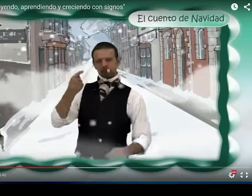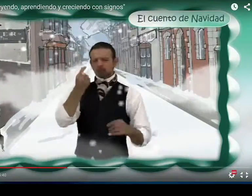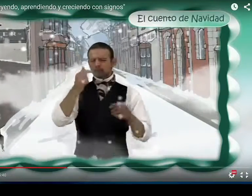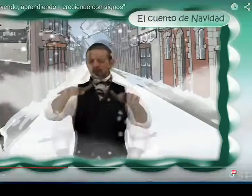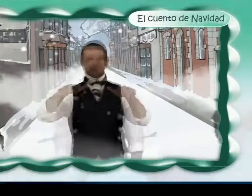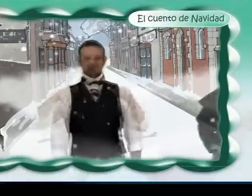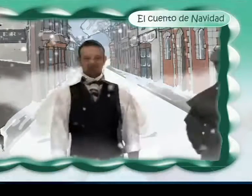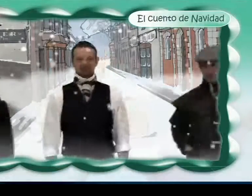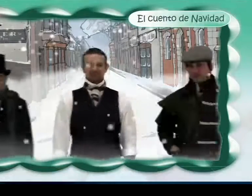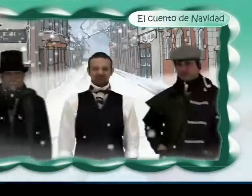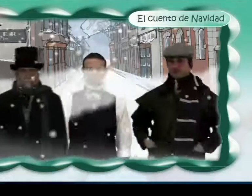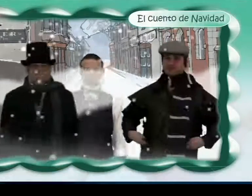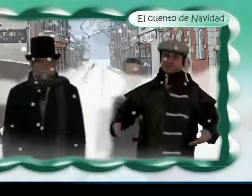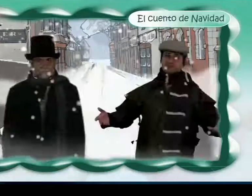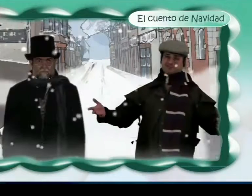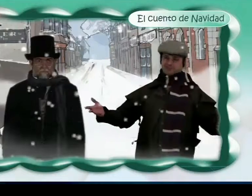Era un hombre avaro.